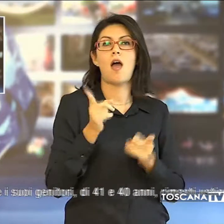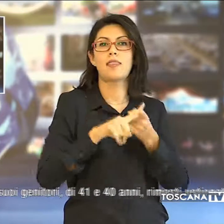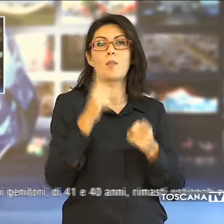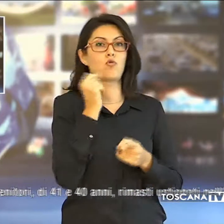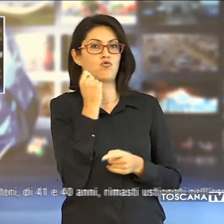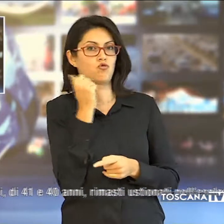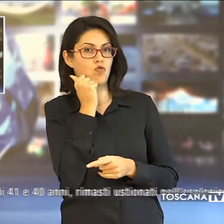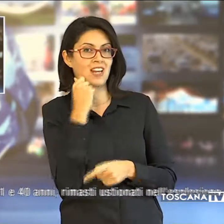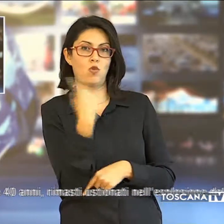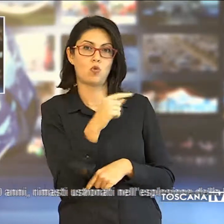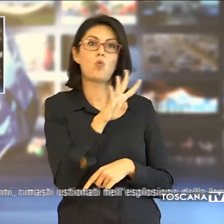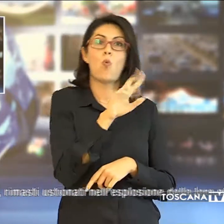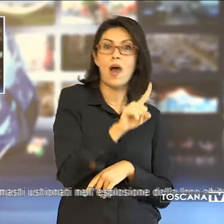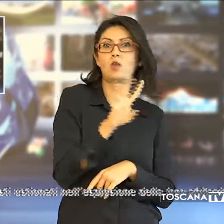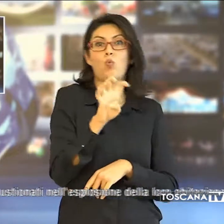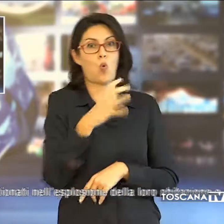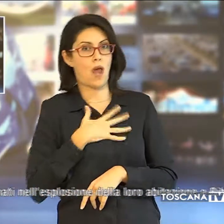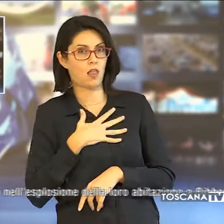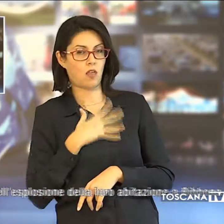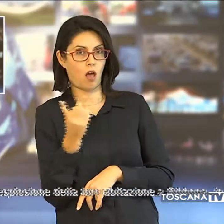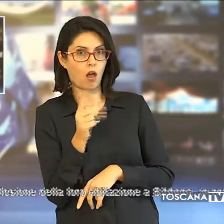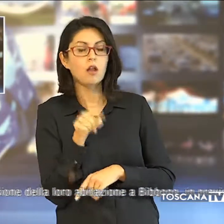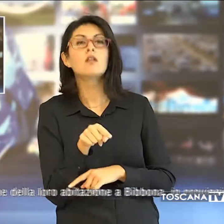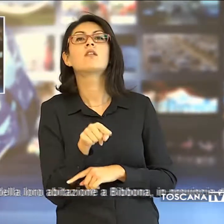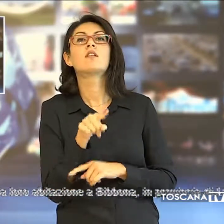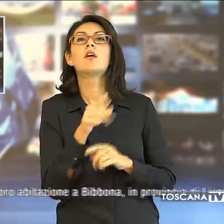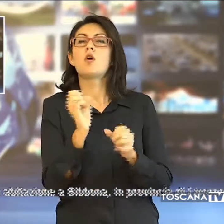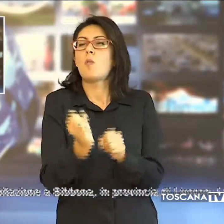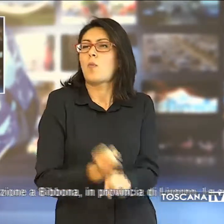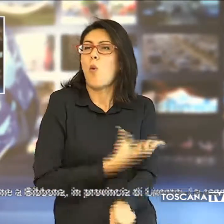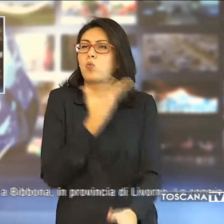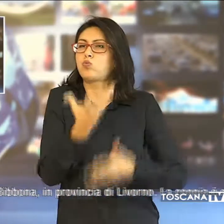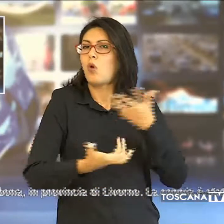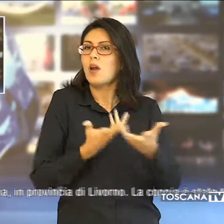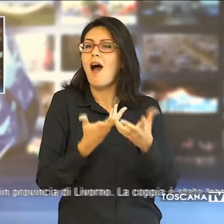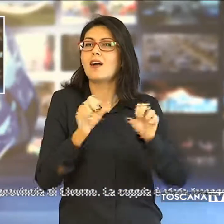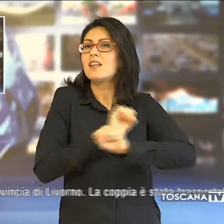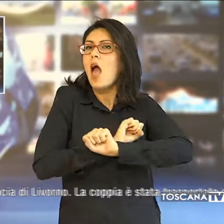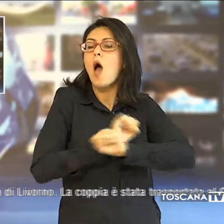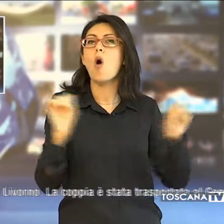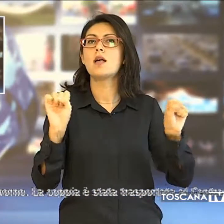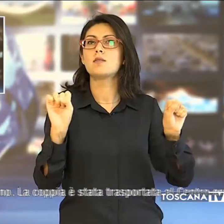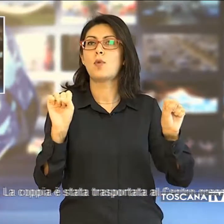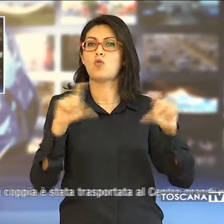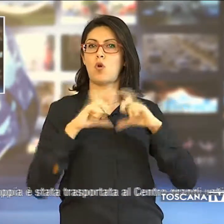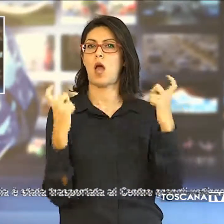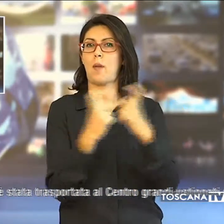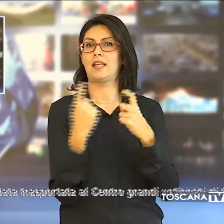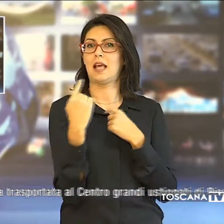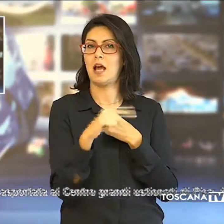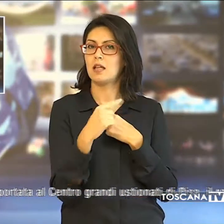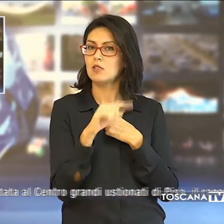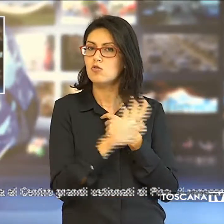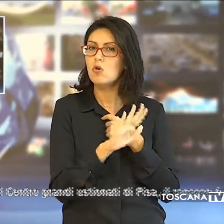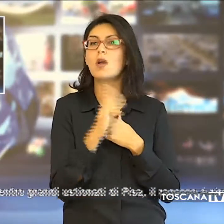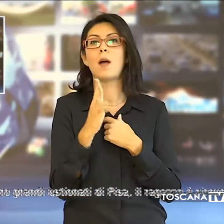genitori di 41 e 40 anni rimasti ustionati nell'esplosione della loro abitazione a